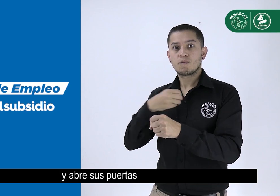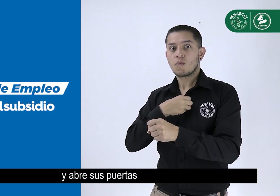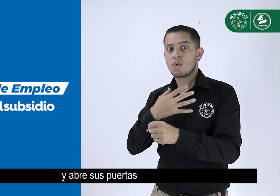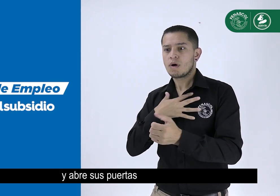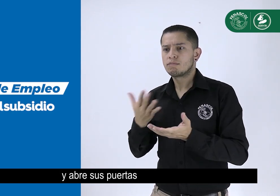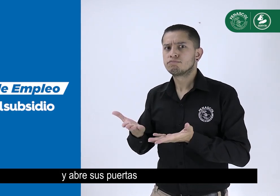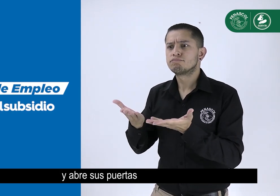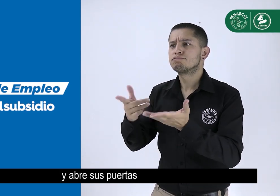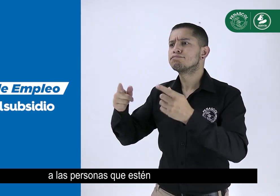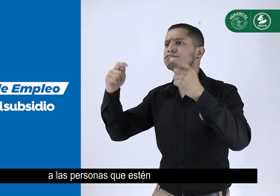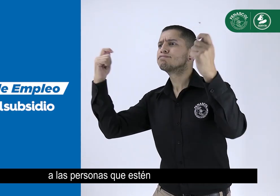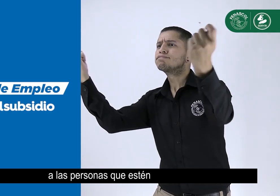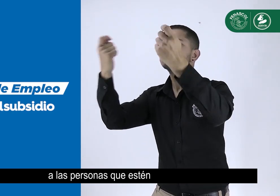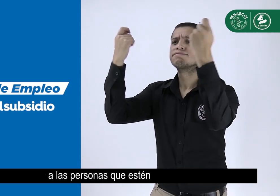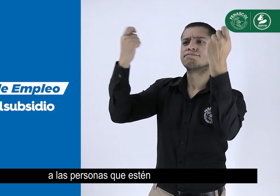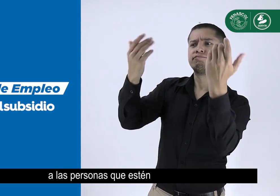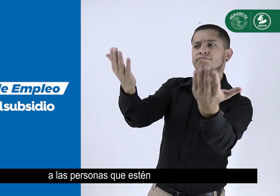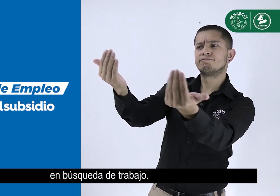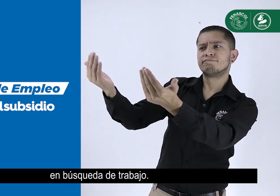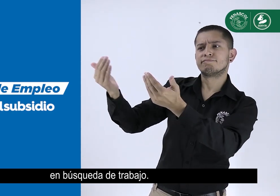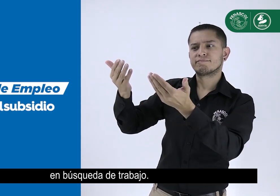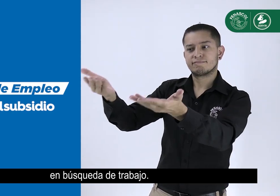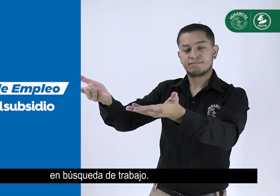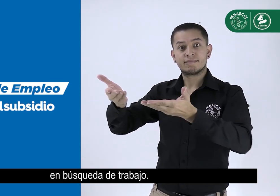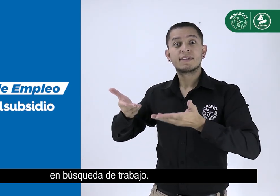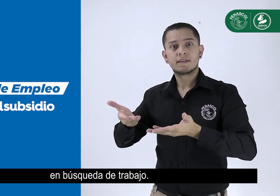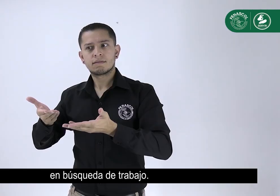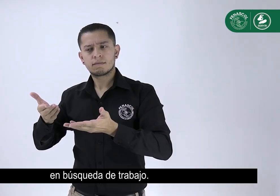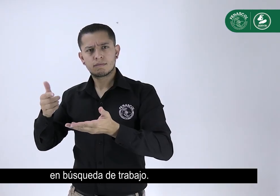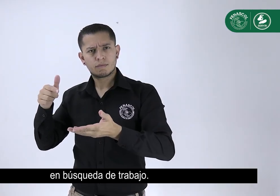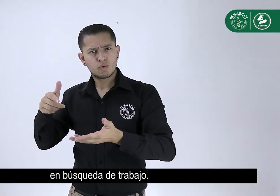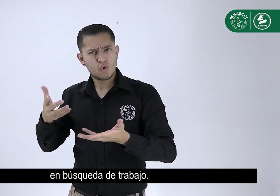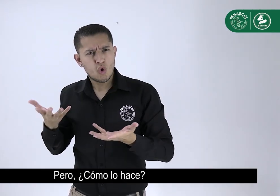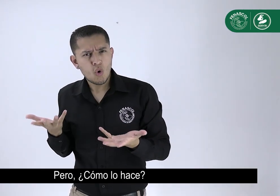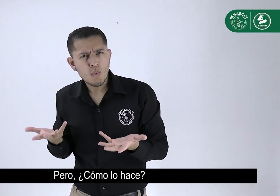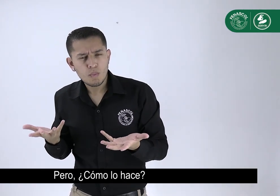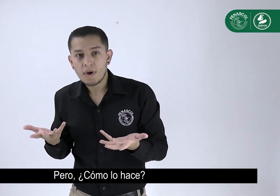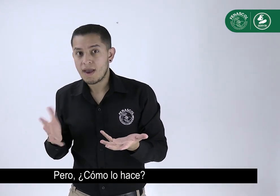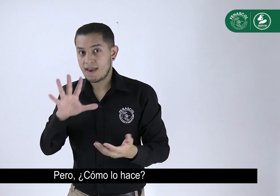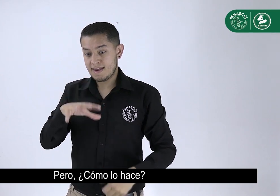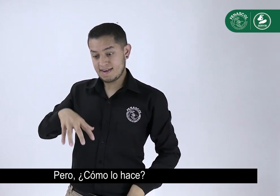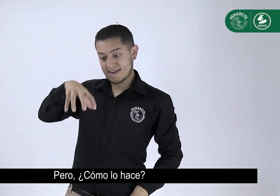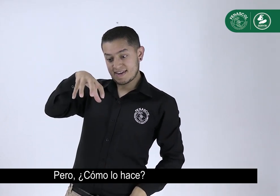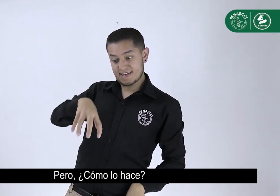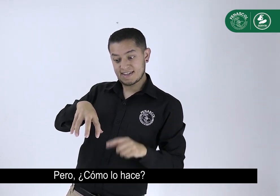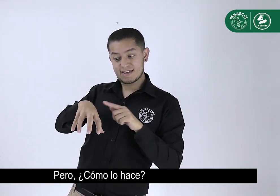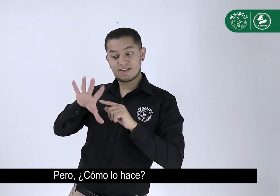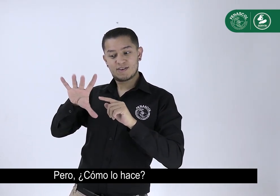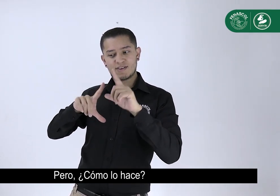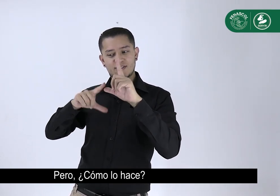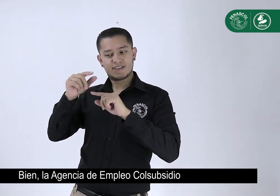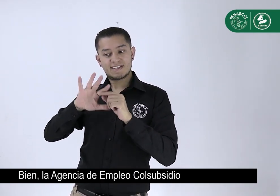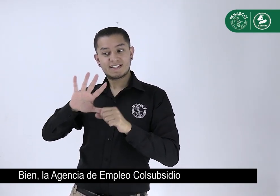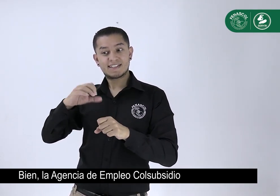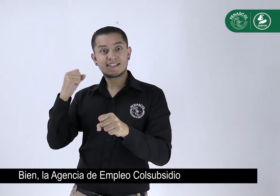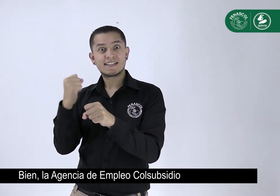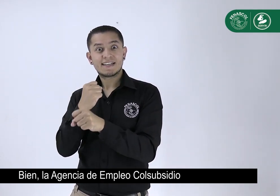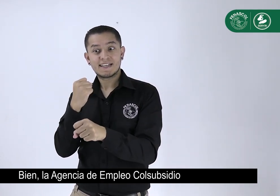y abre sus puertas a las personas que estén en búsqueda de trabajo. ¿Pero cómo lo hace? Bien, la